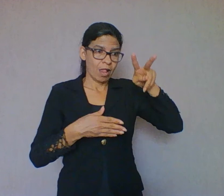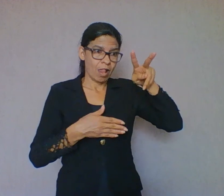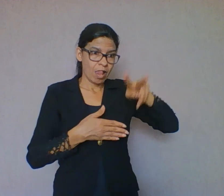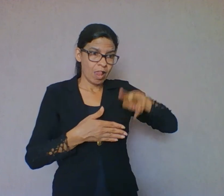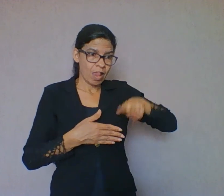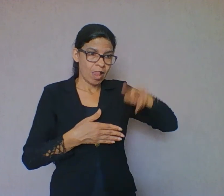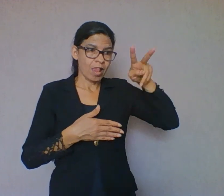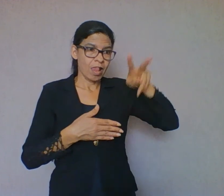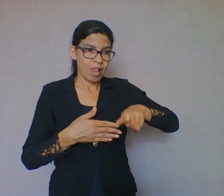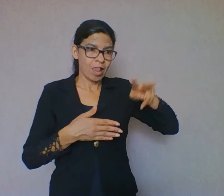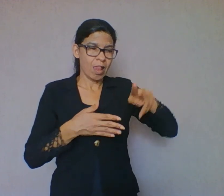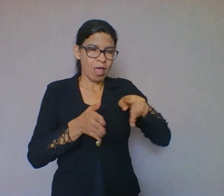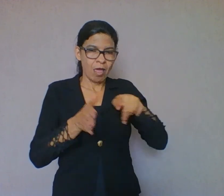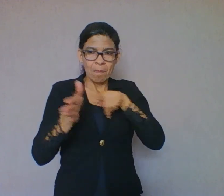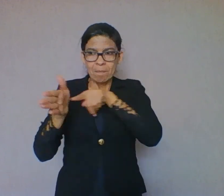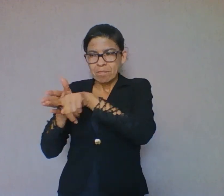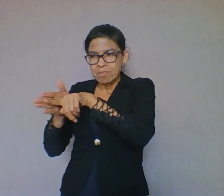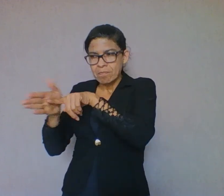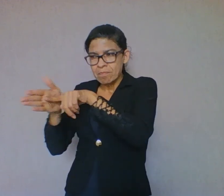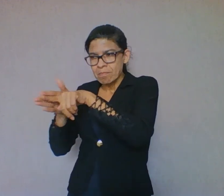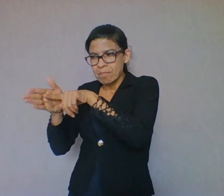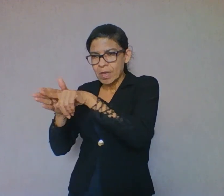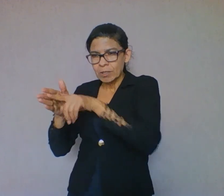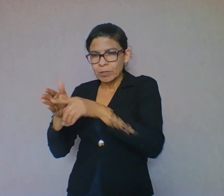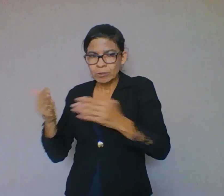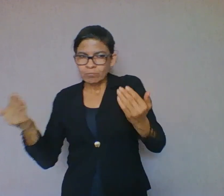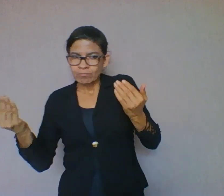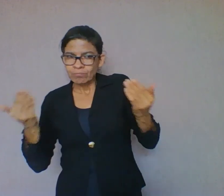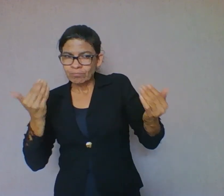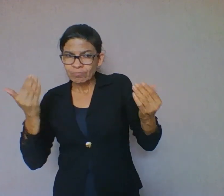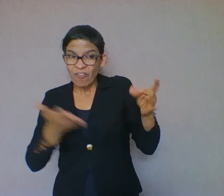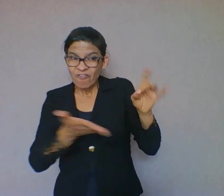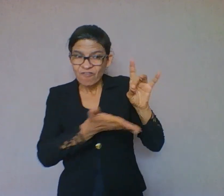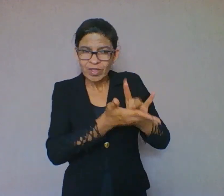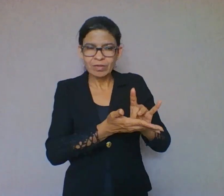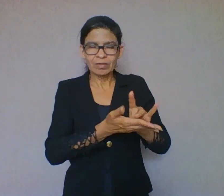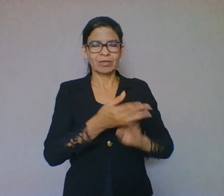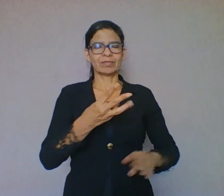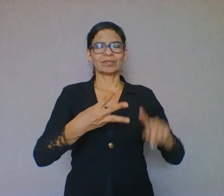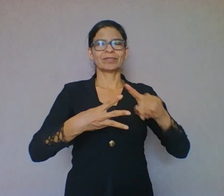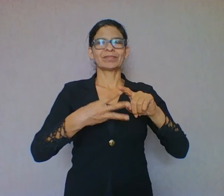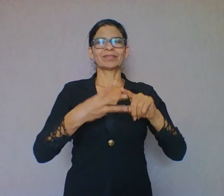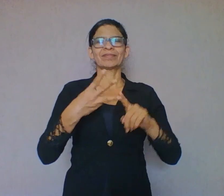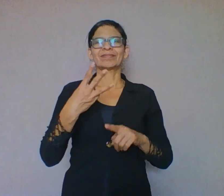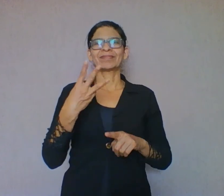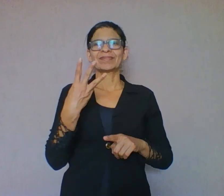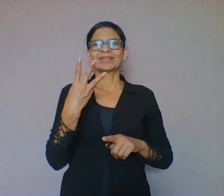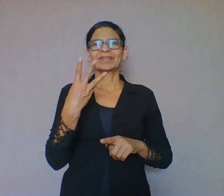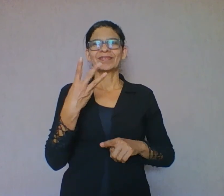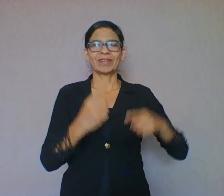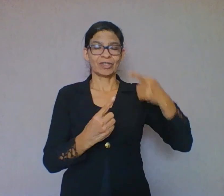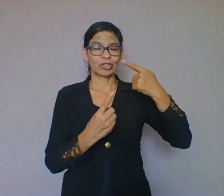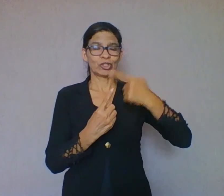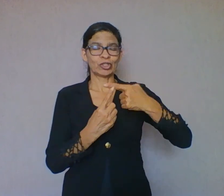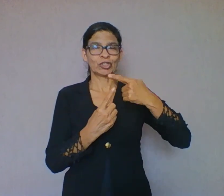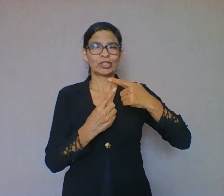para ver se o que leu é verdade. Então, nós temos três tipos de leitores. Dorminhoco, semidesperto e